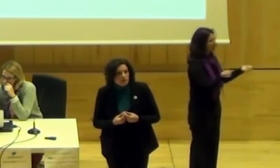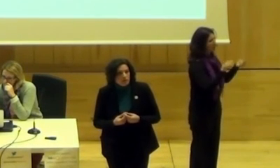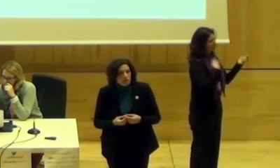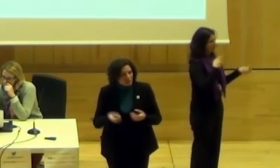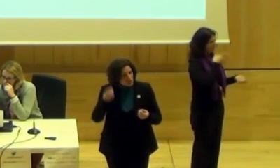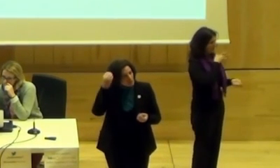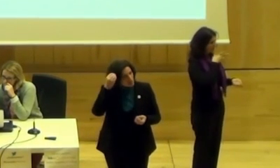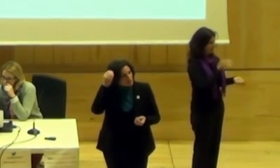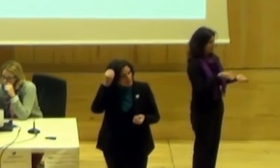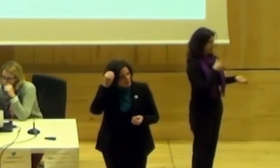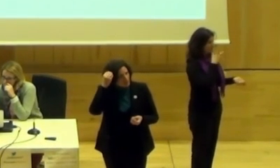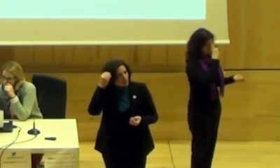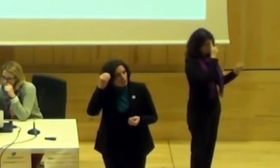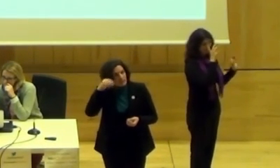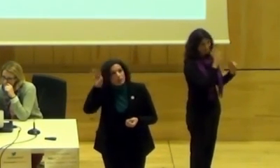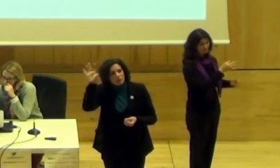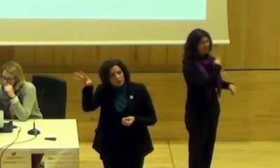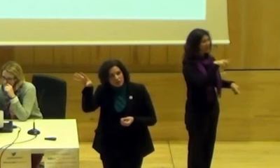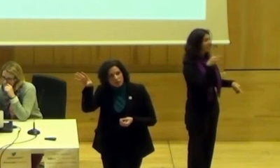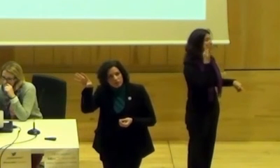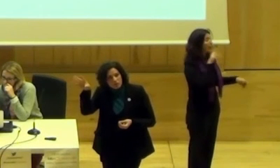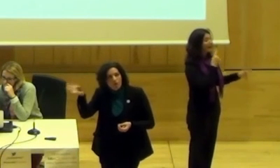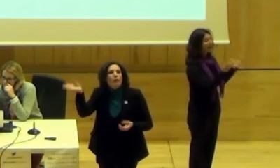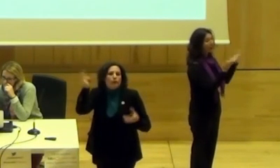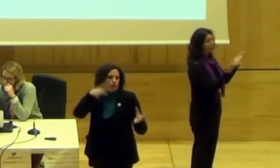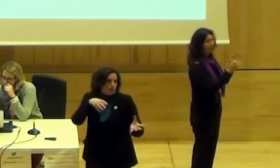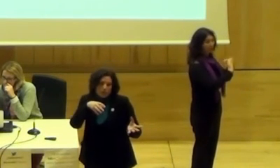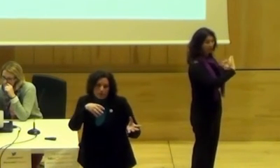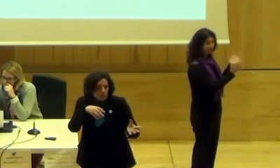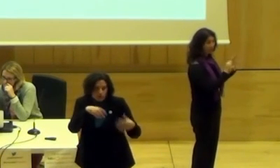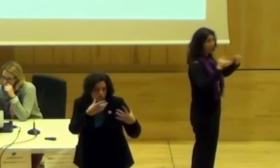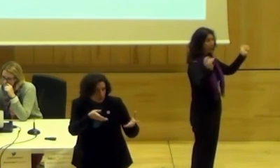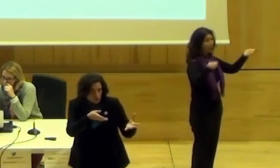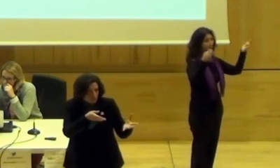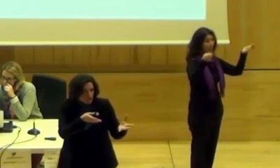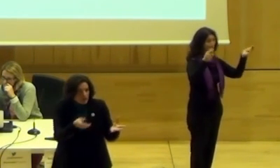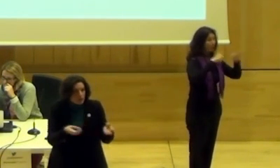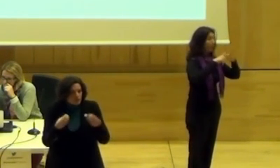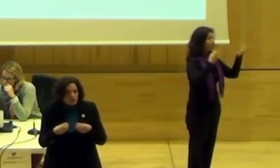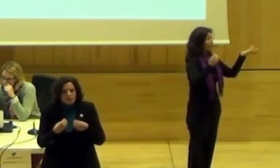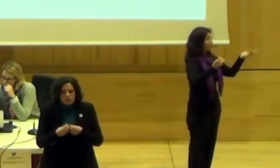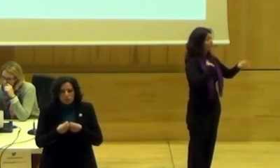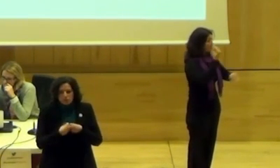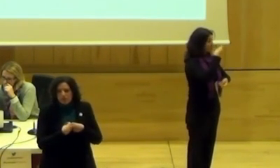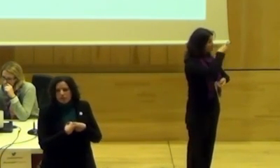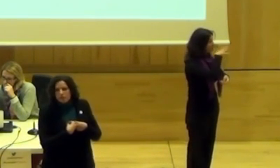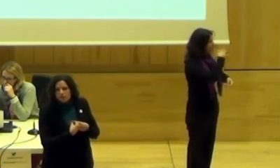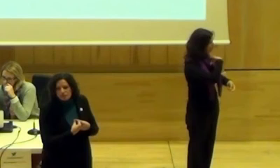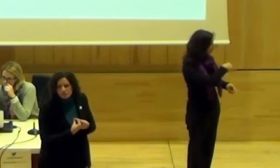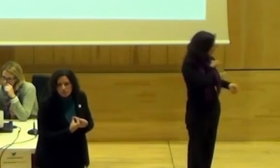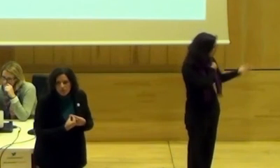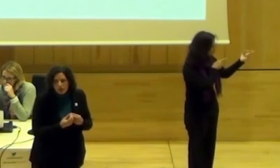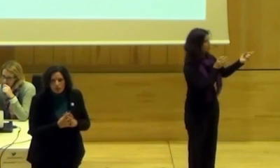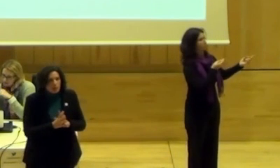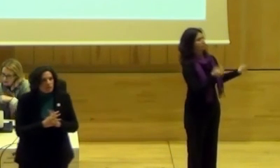anuncio de vida. Porque tenemos que tener un anuncio tan integrado que la mujer está decorando, o convencionando algo, algo de suficiencia, que no pensamos que están por su